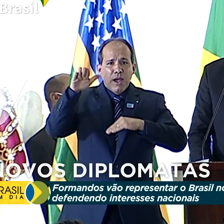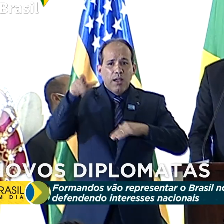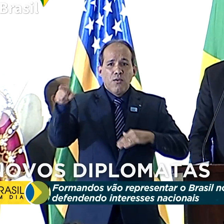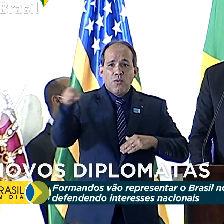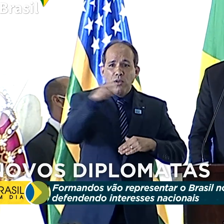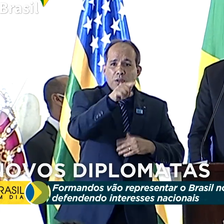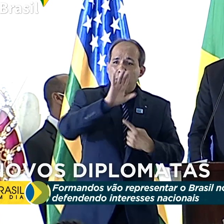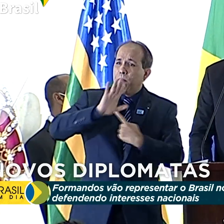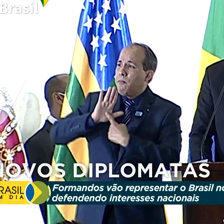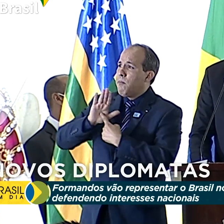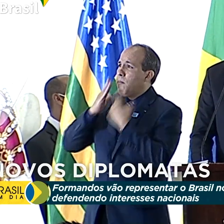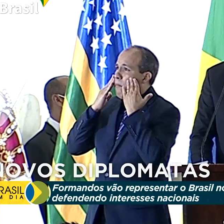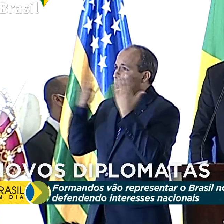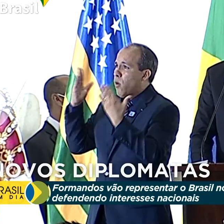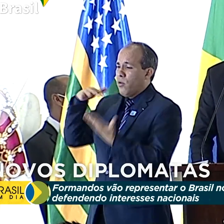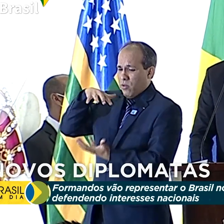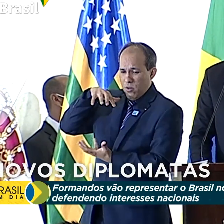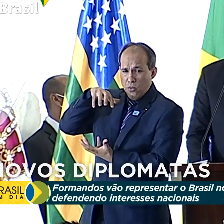mostrem ao mundo